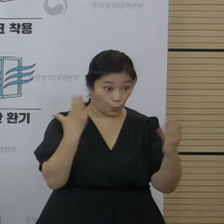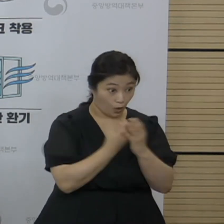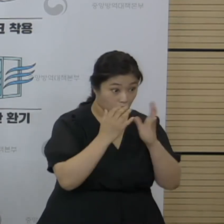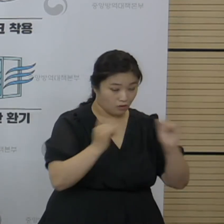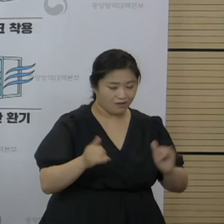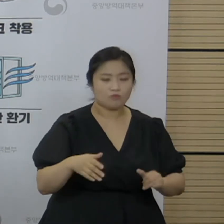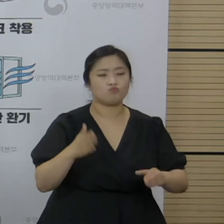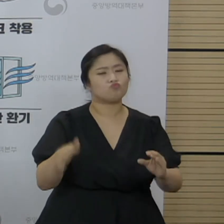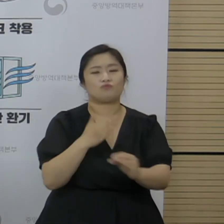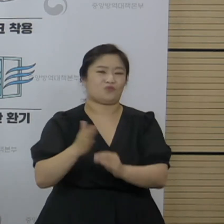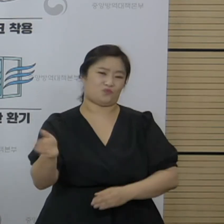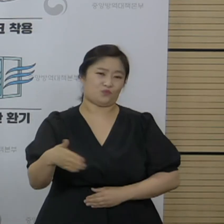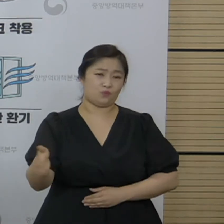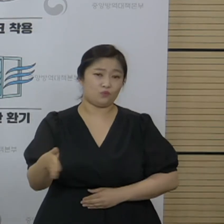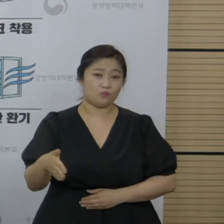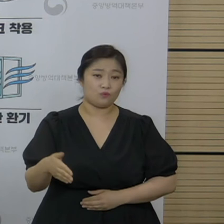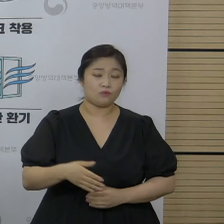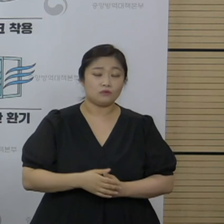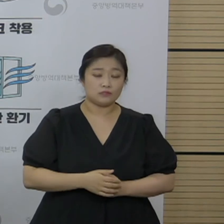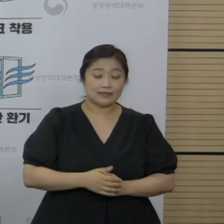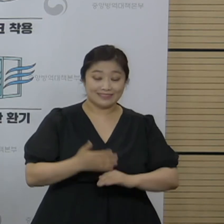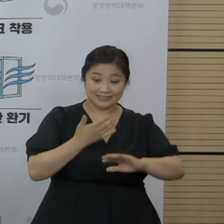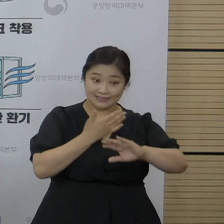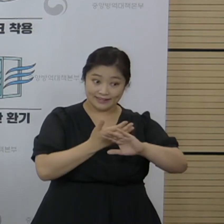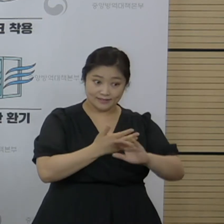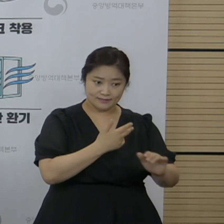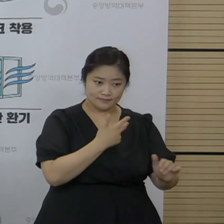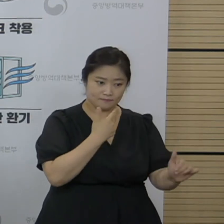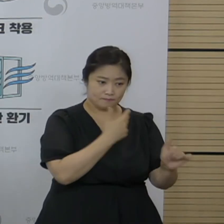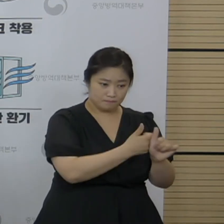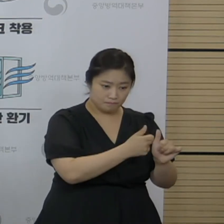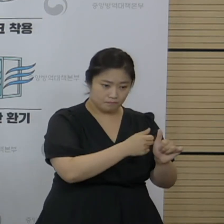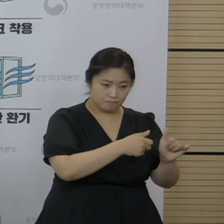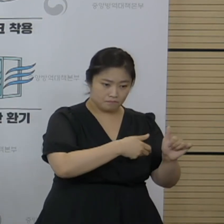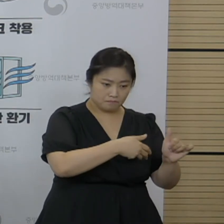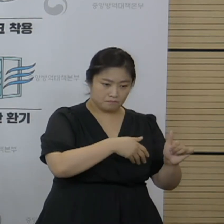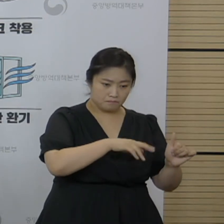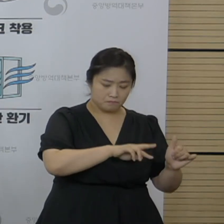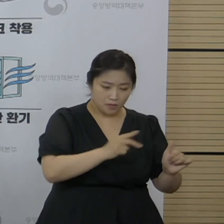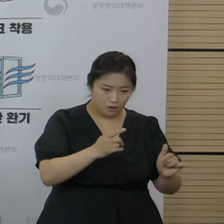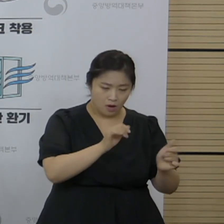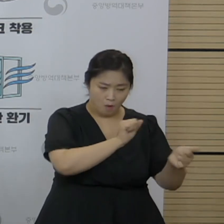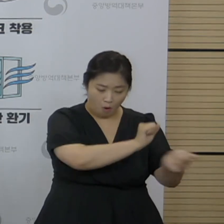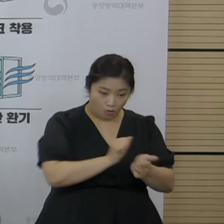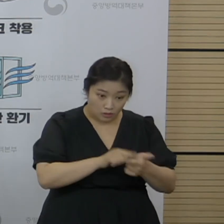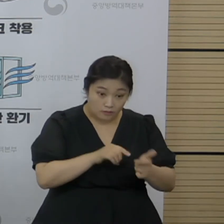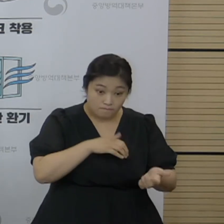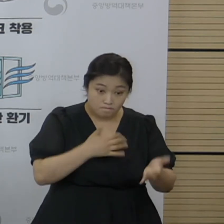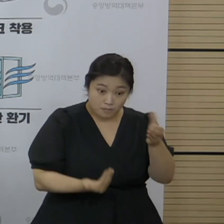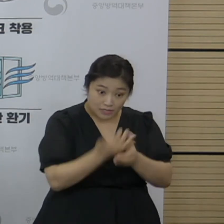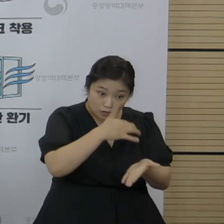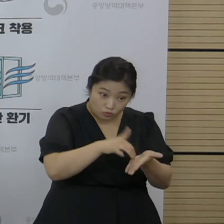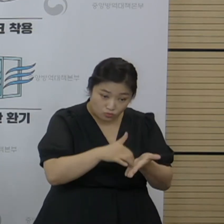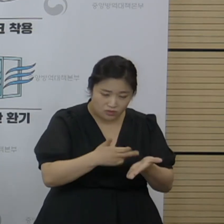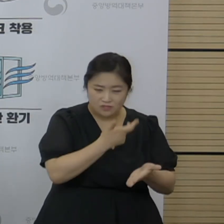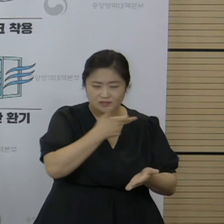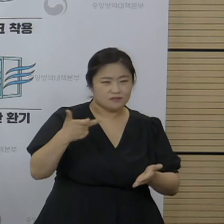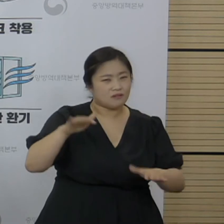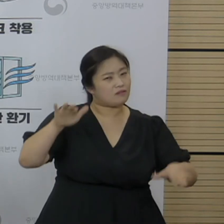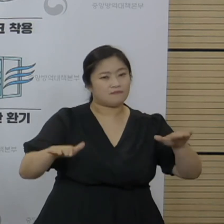없는 걸로 알고 있고요. 다른 백신의 돌파 감염 양상과 크게 차이가 발생률에 있어서 큰 차이는